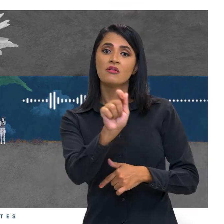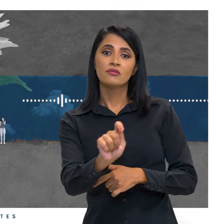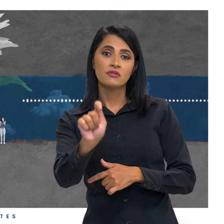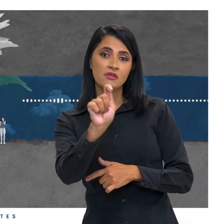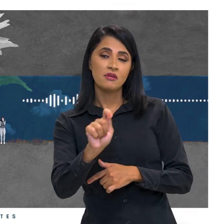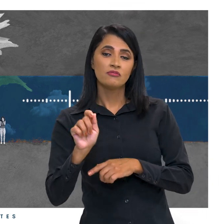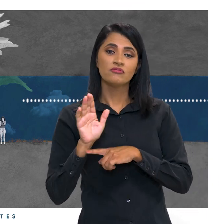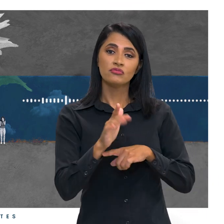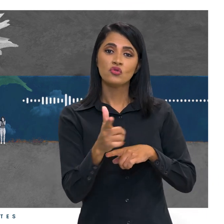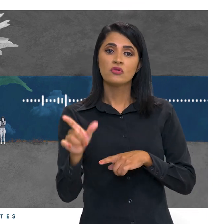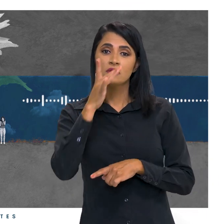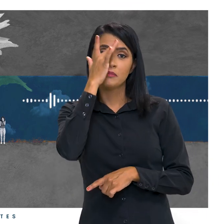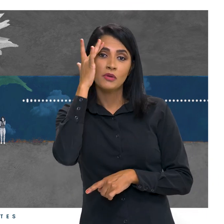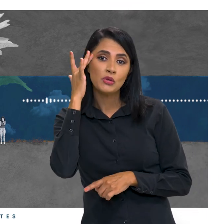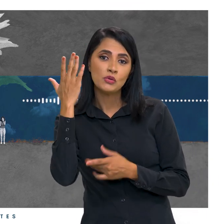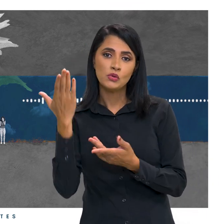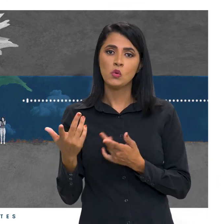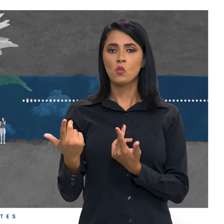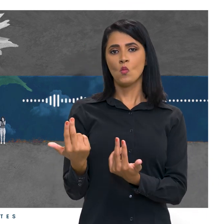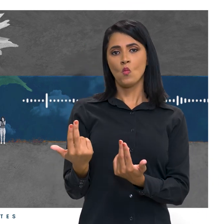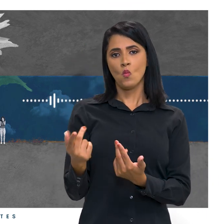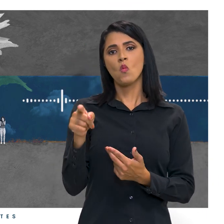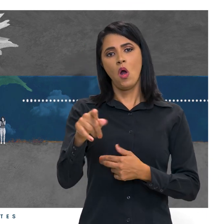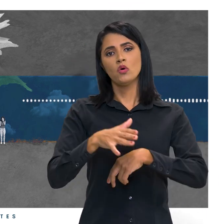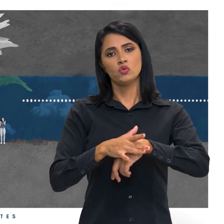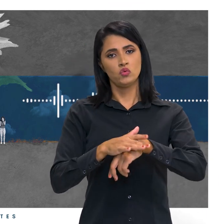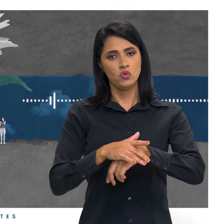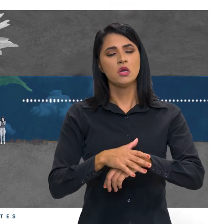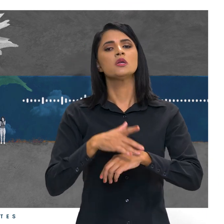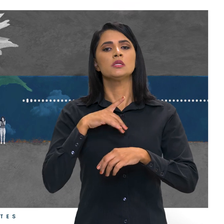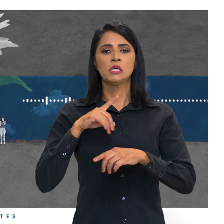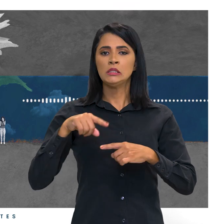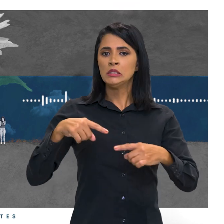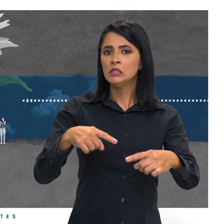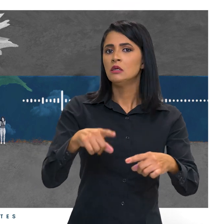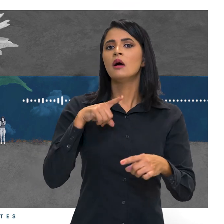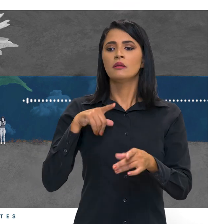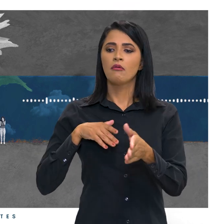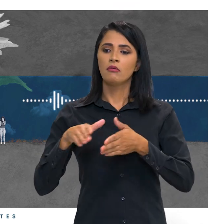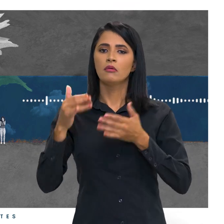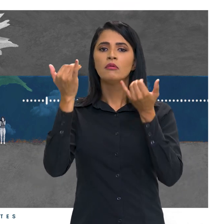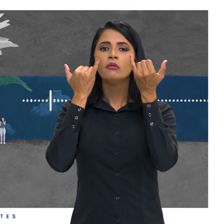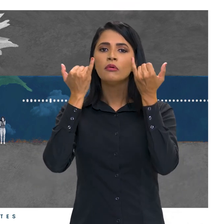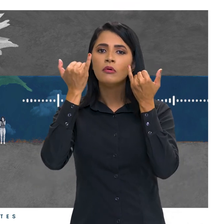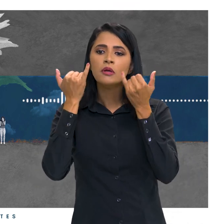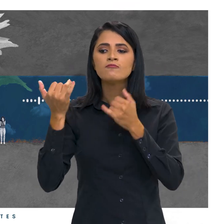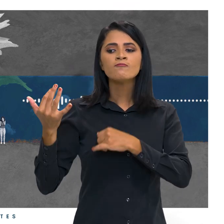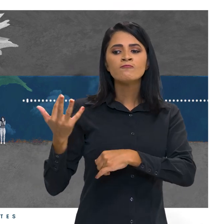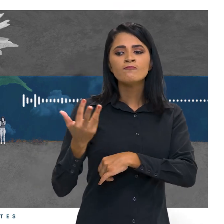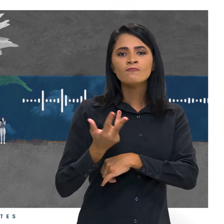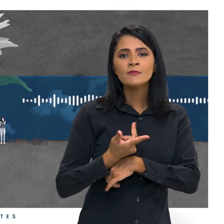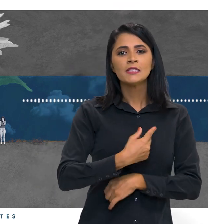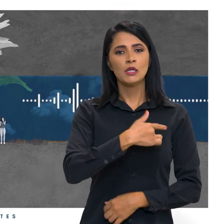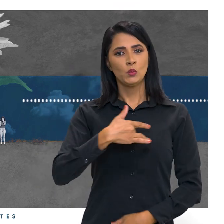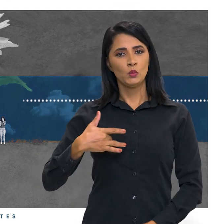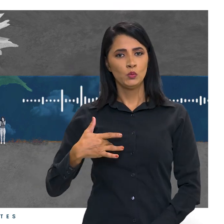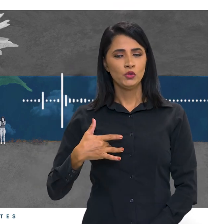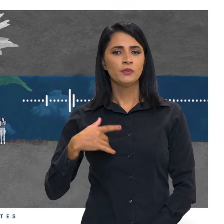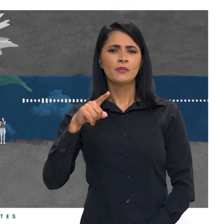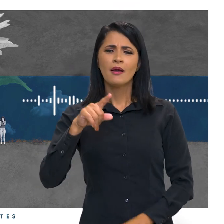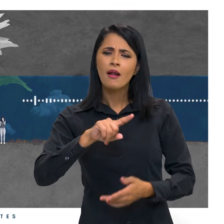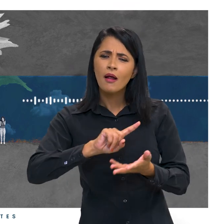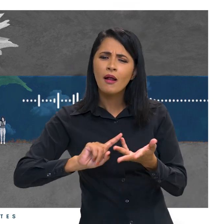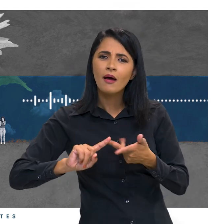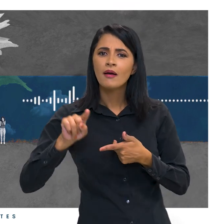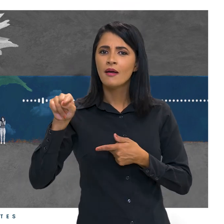ajudando outras pessoas com diagnósticos de doenças crônicas a terem acesso a informações de qualidade em saúde. É tanta coisa